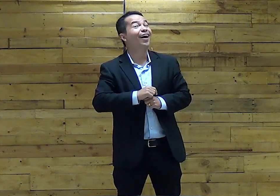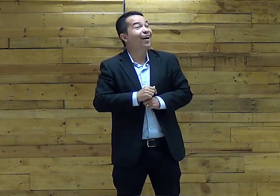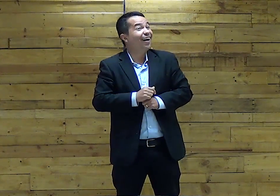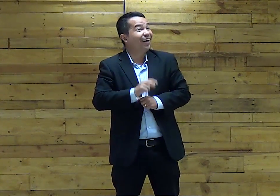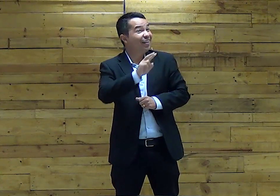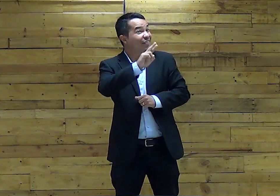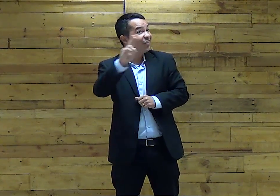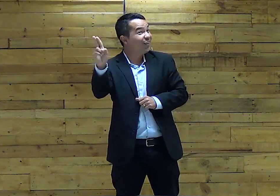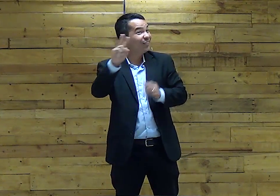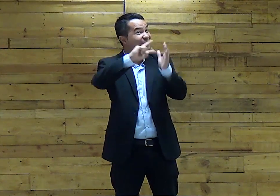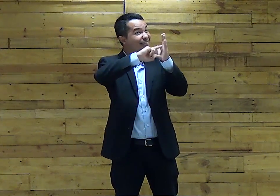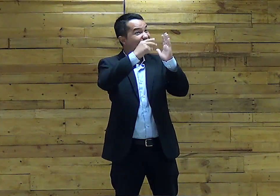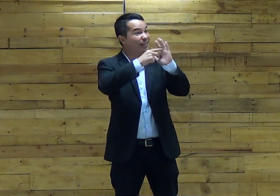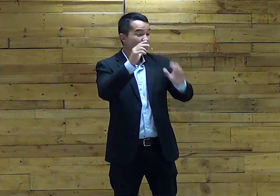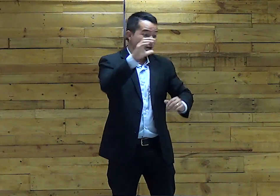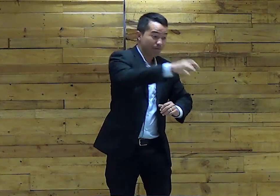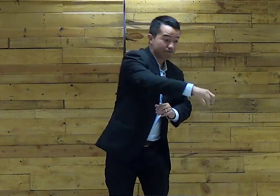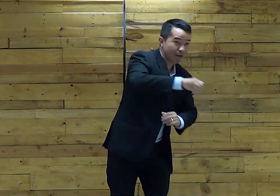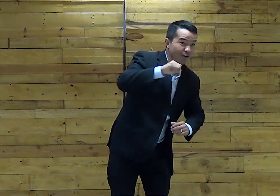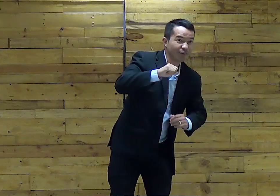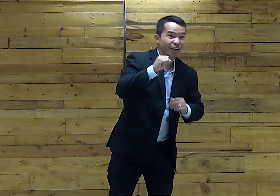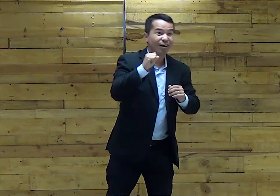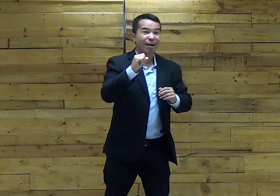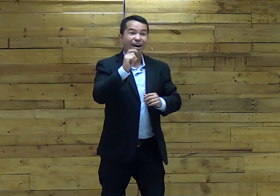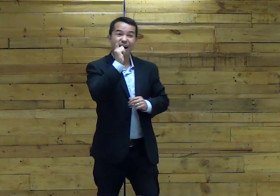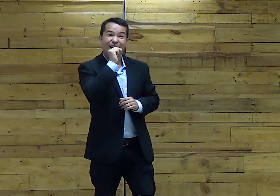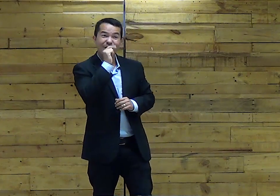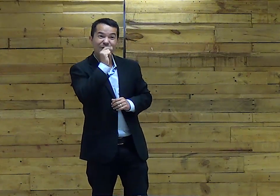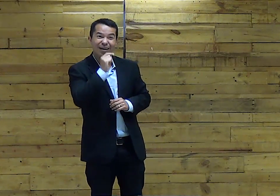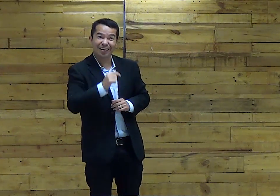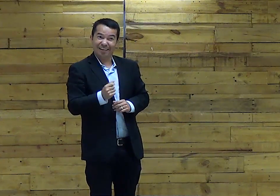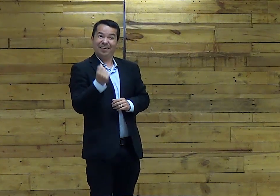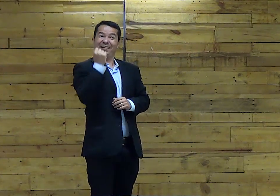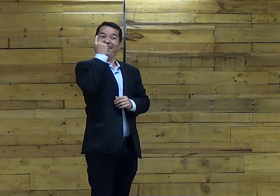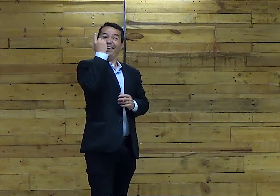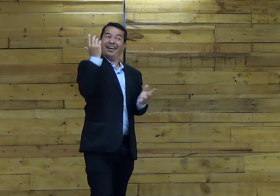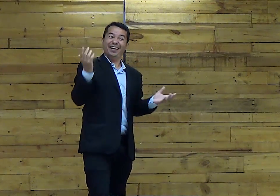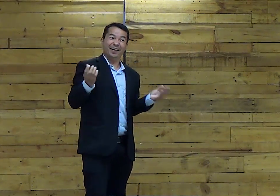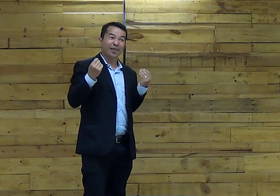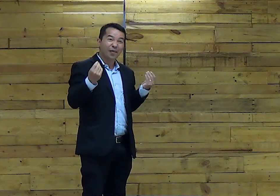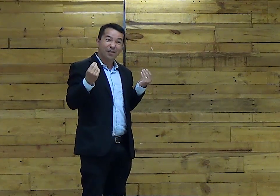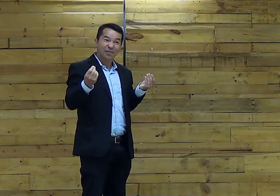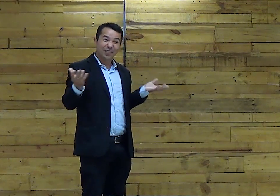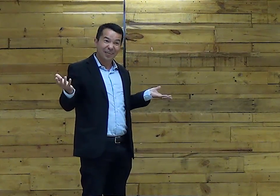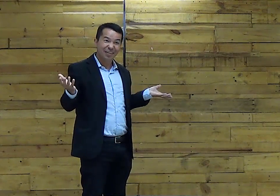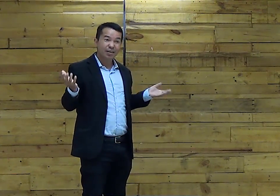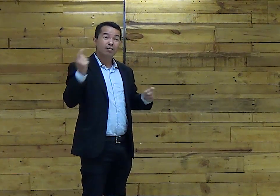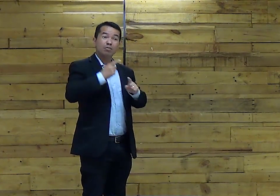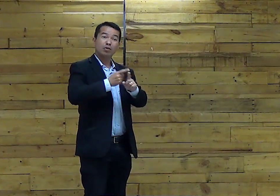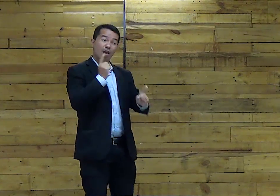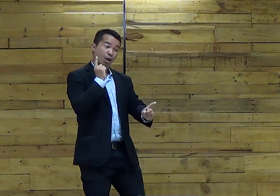Esse é o nome Esse é o significado Do nome Moisés O tirei da água